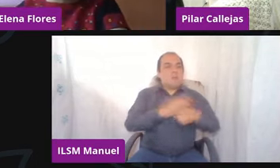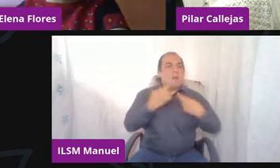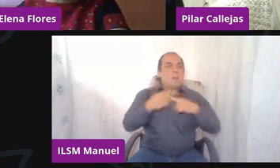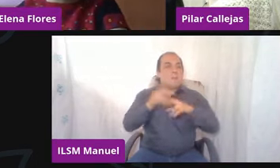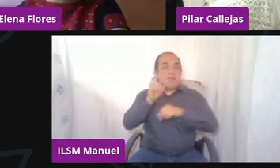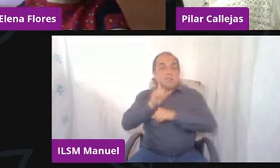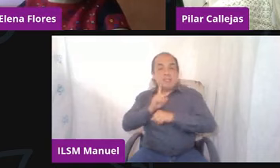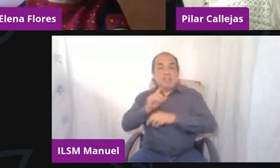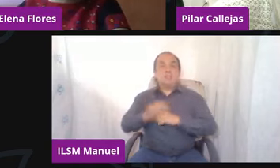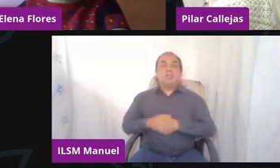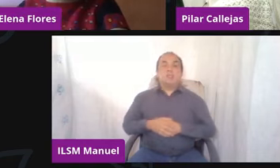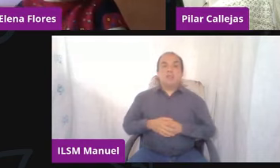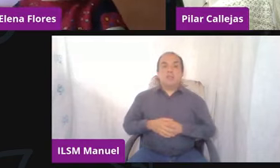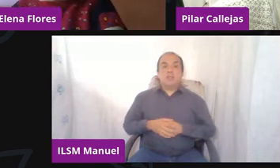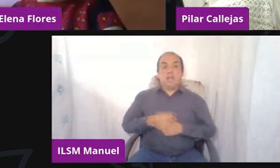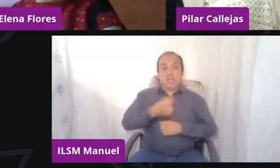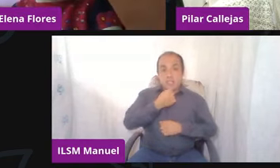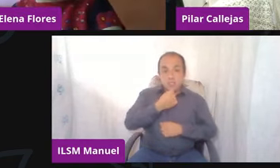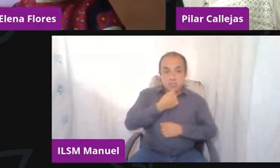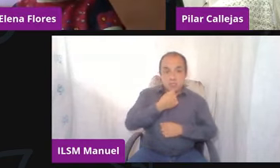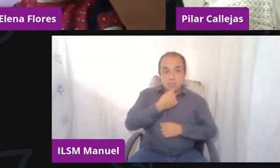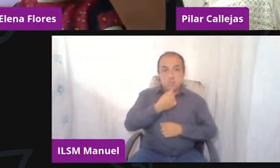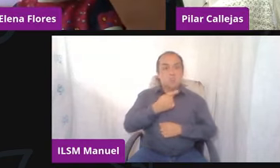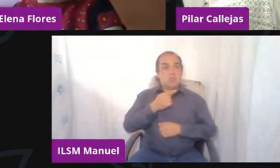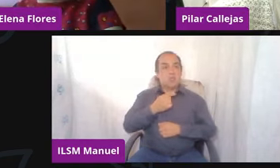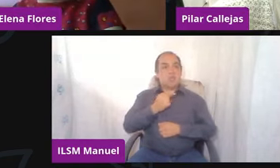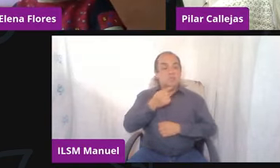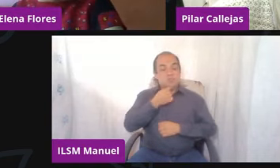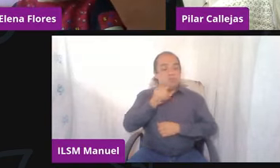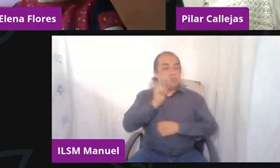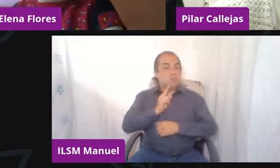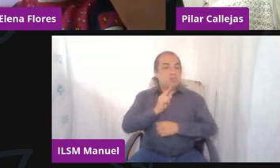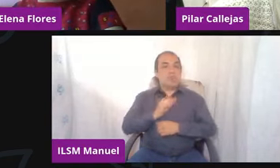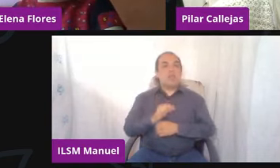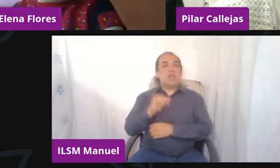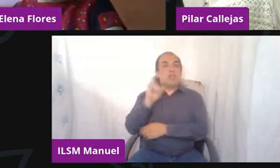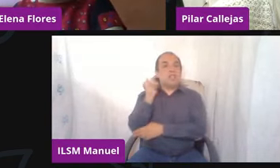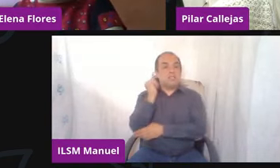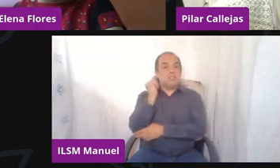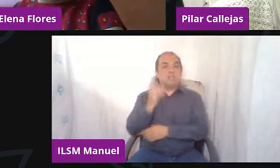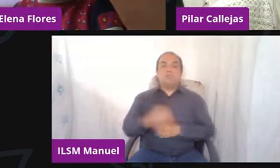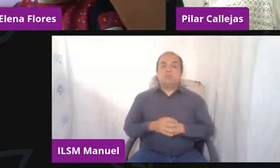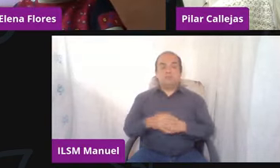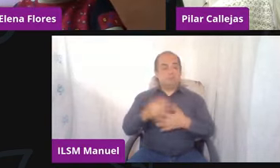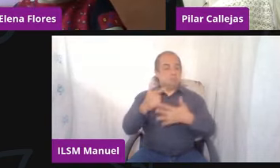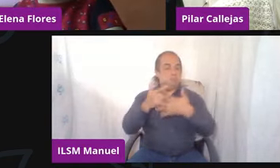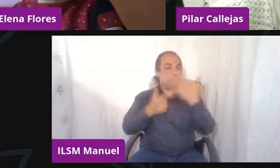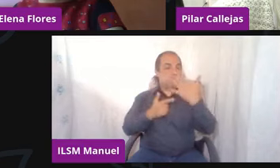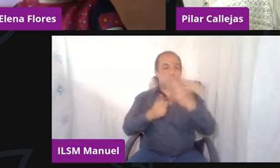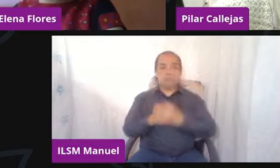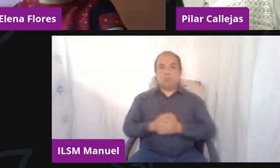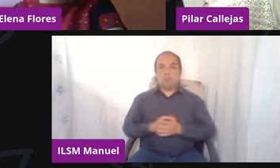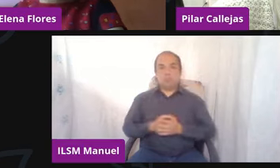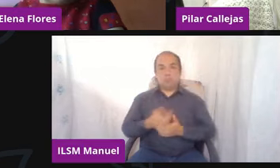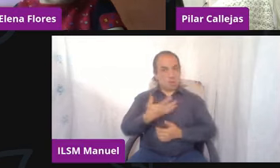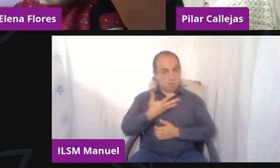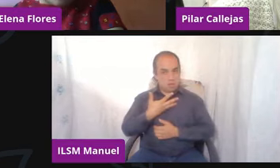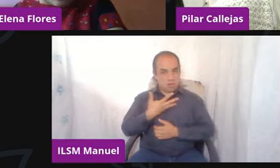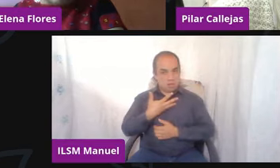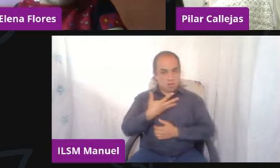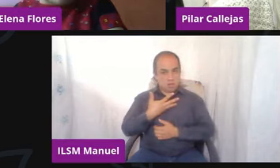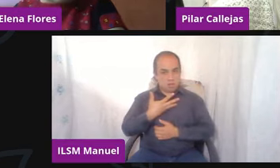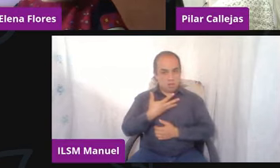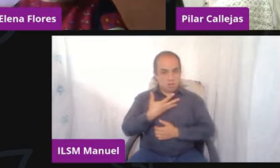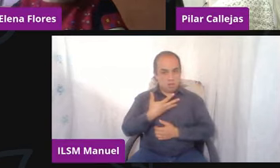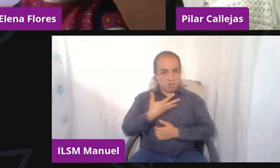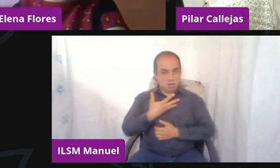Los más, los pequeñitos de preescolares, etcétera, pues, evidentemente no estaremos aptos para estar frente